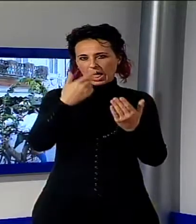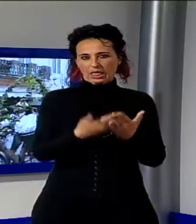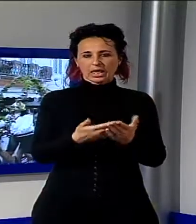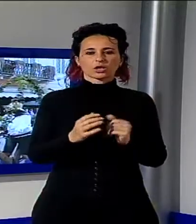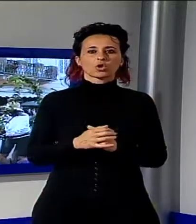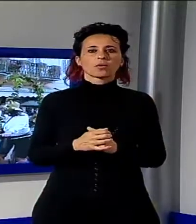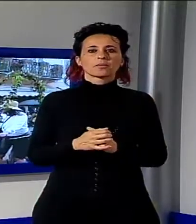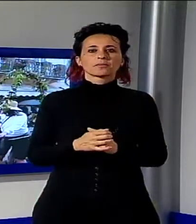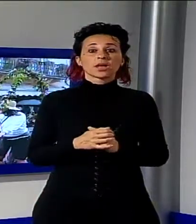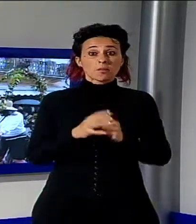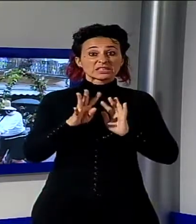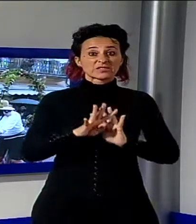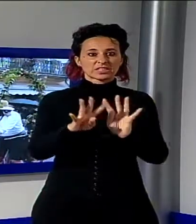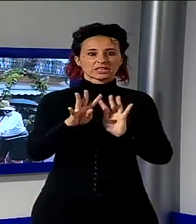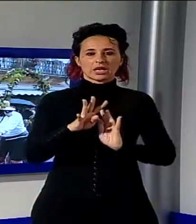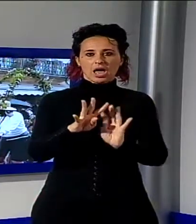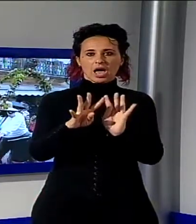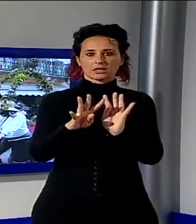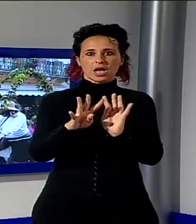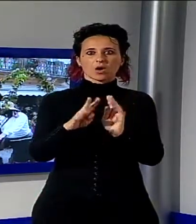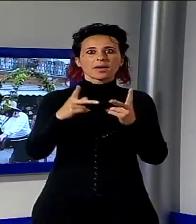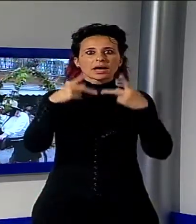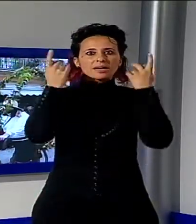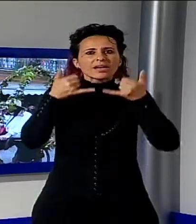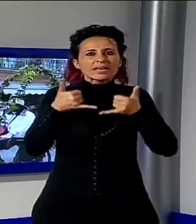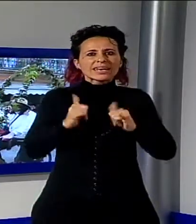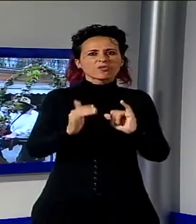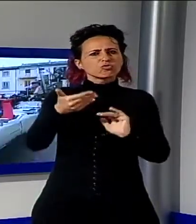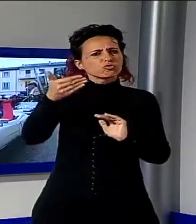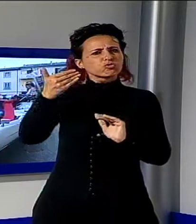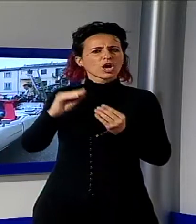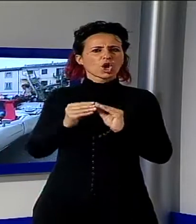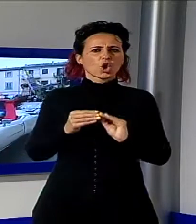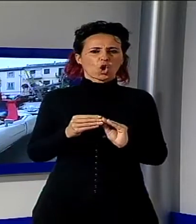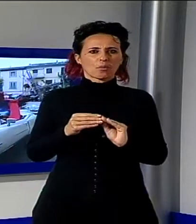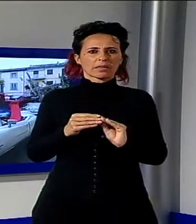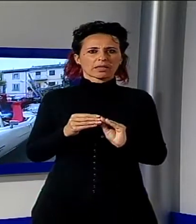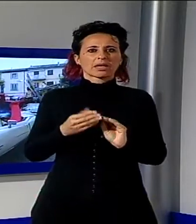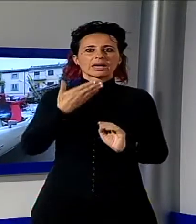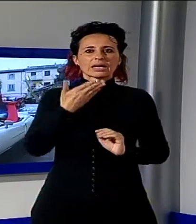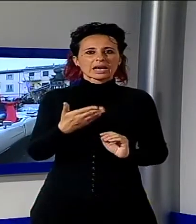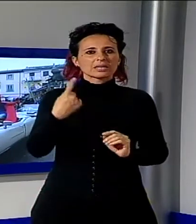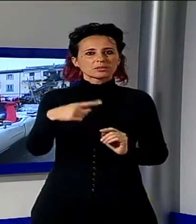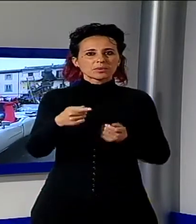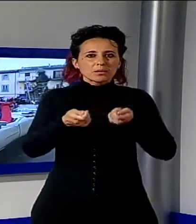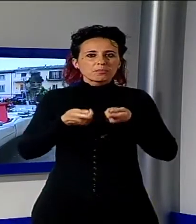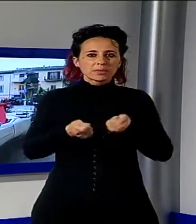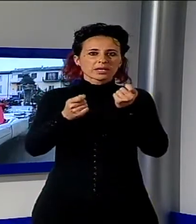la sfilata rievocativa delle origini della manifestazione un modo per rivivere quella scintilla che diede via al grande evento culturale che è il